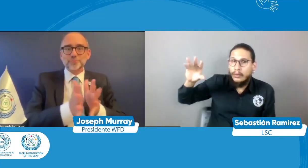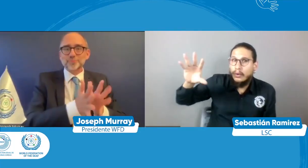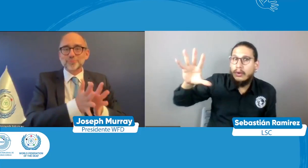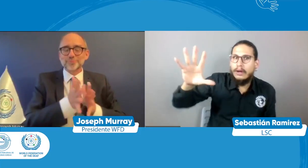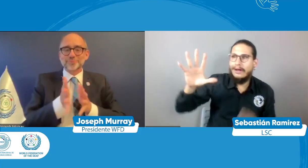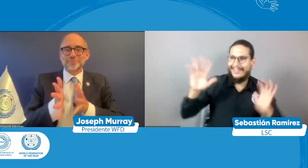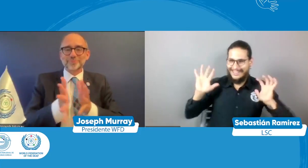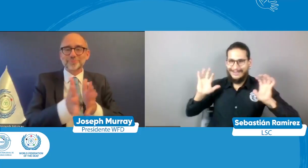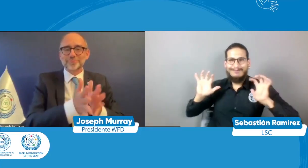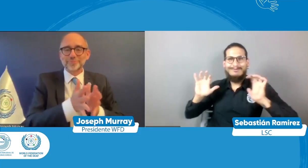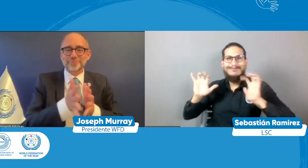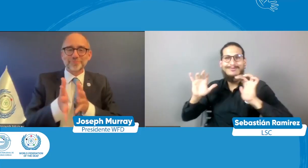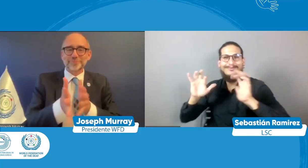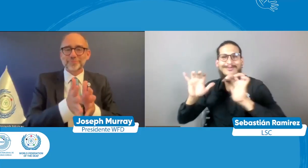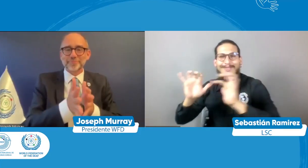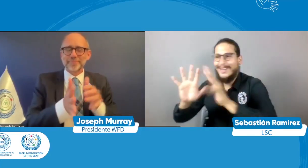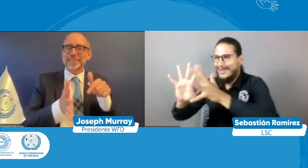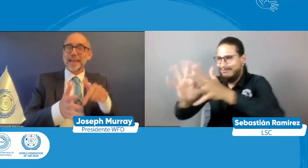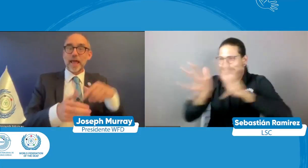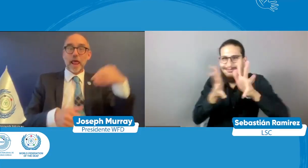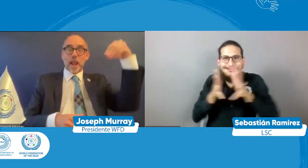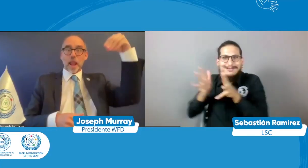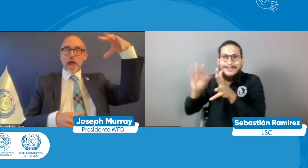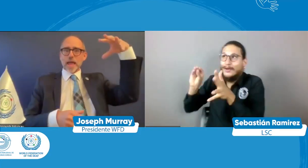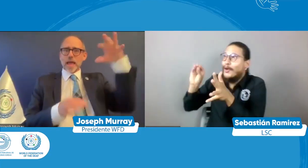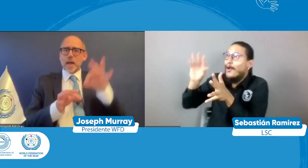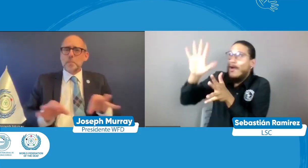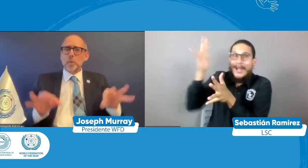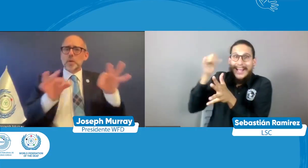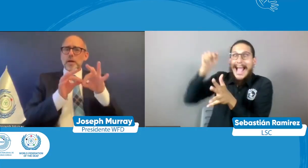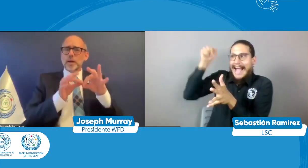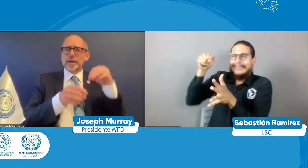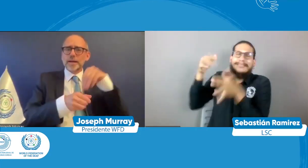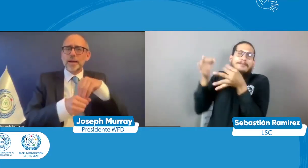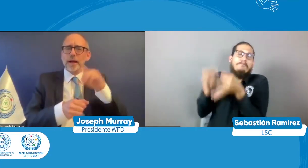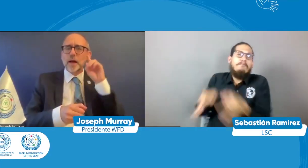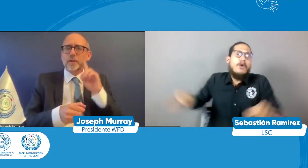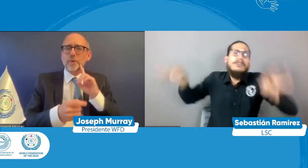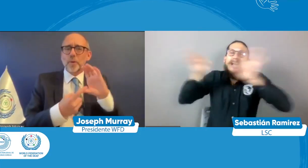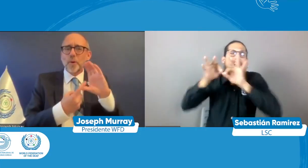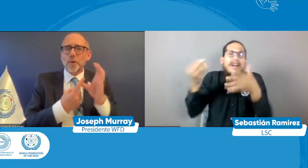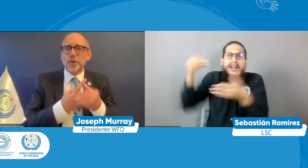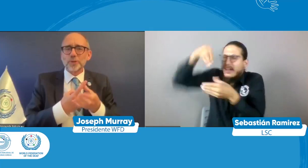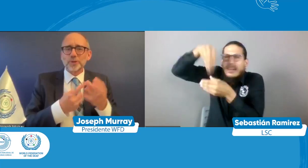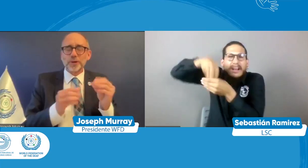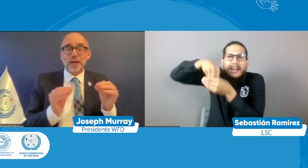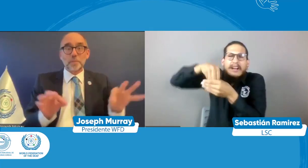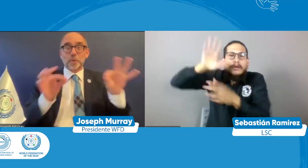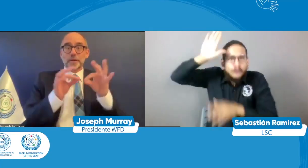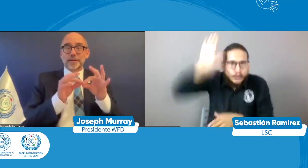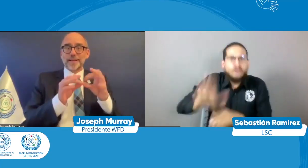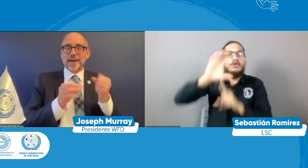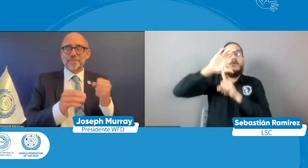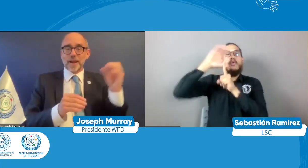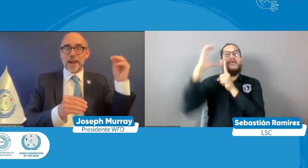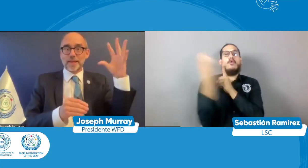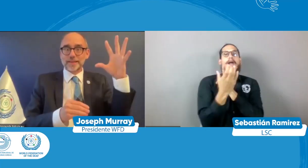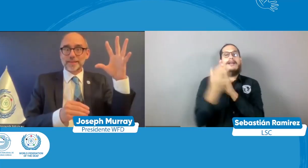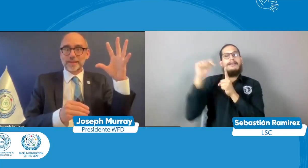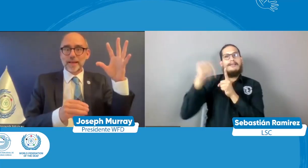¿por qué iluminación? pues precisamente porque la lengua de señas sirve para iluminar el camino de las comunidades sordas y hace